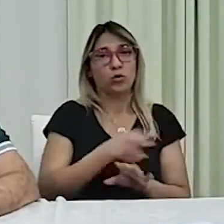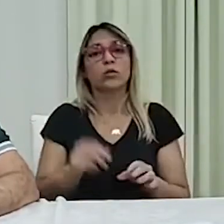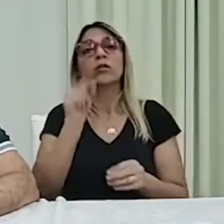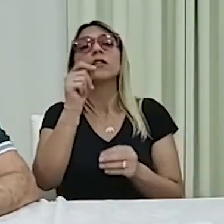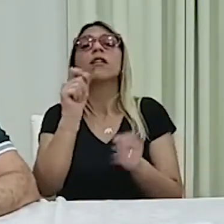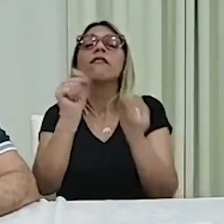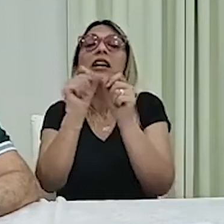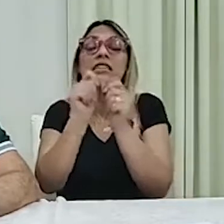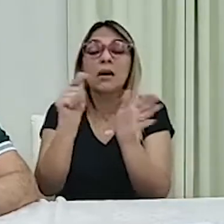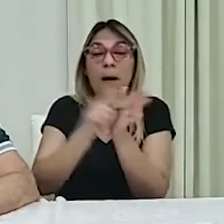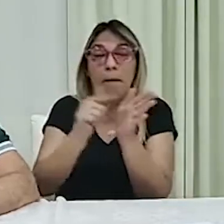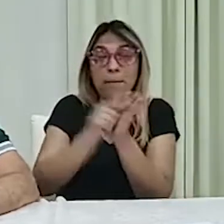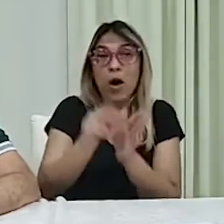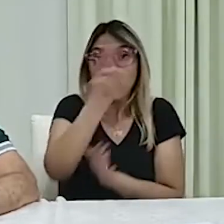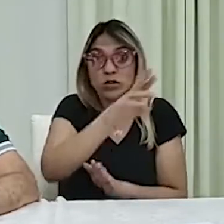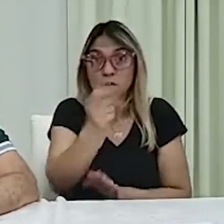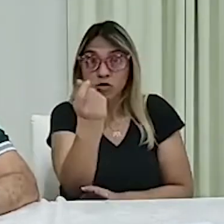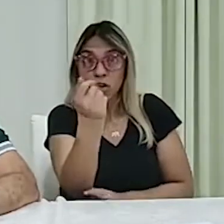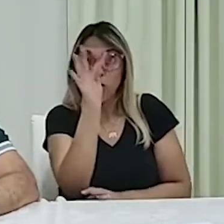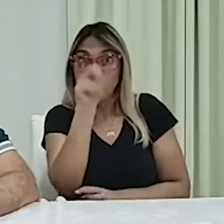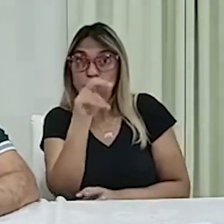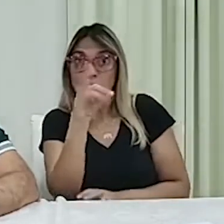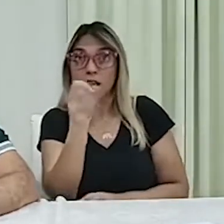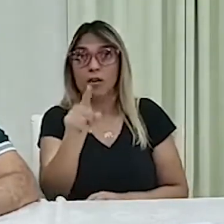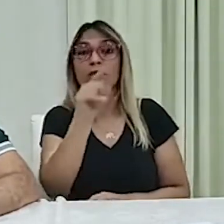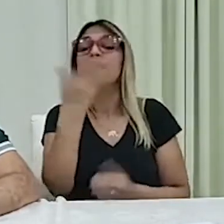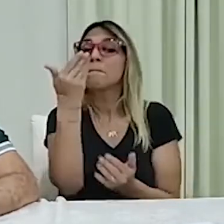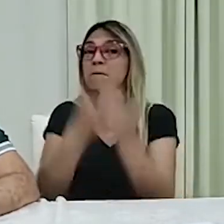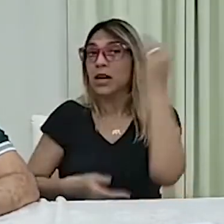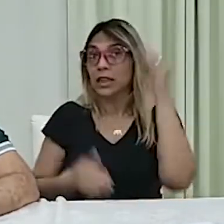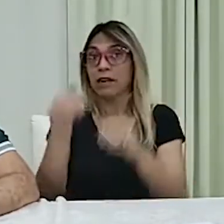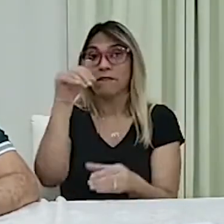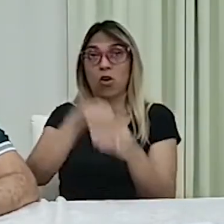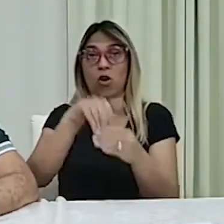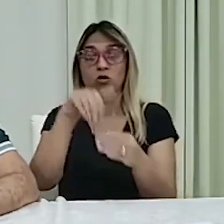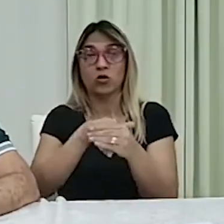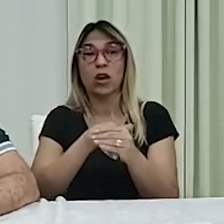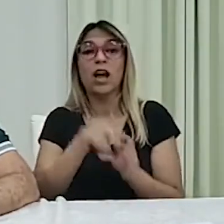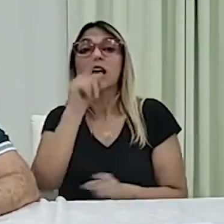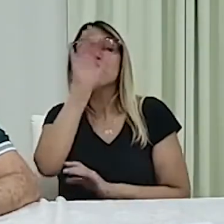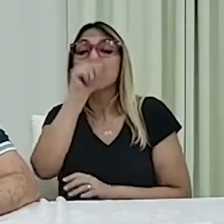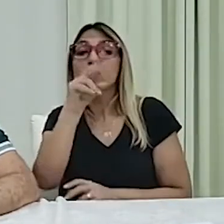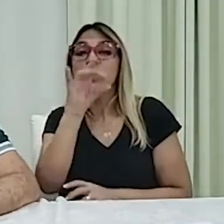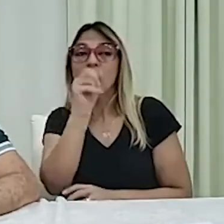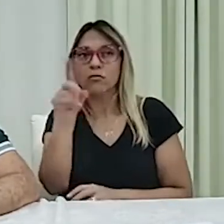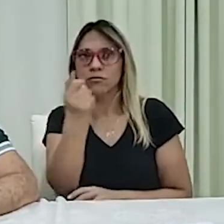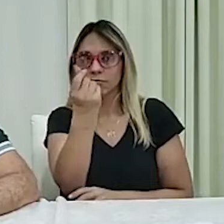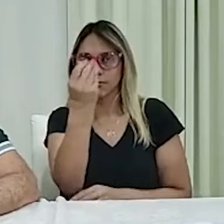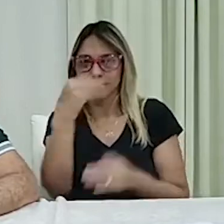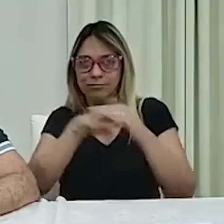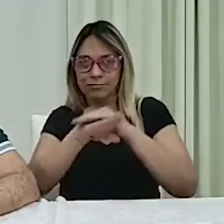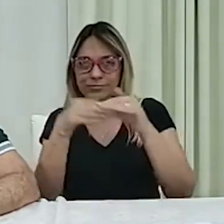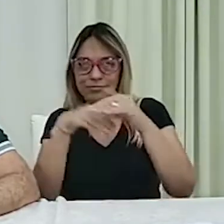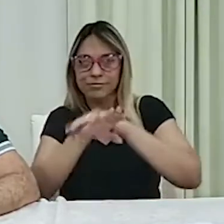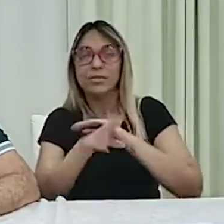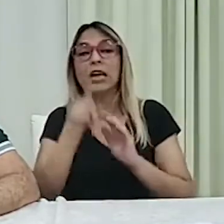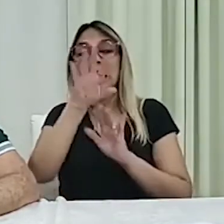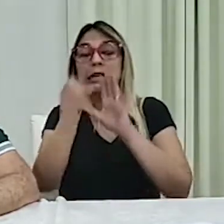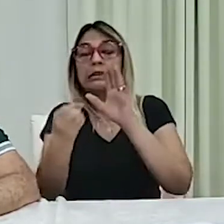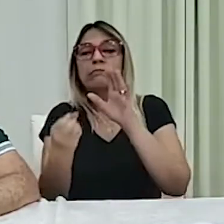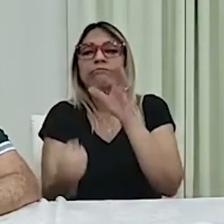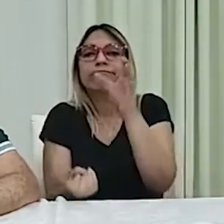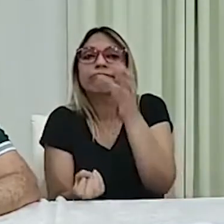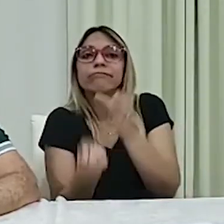vai ser um tiro pela culatra. Vai perder voto. Esse fundão aí nasceu, né,